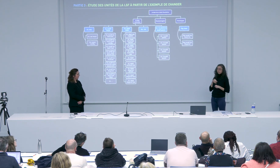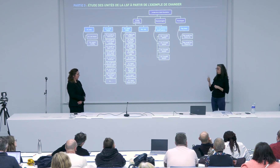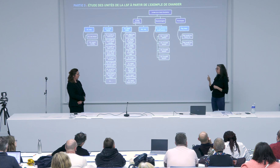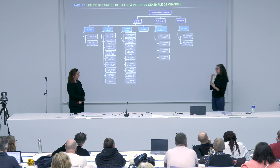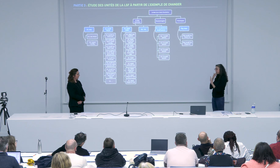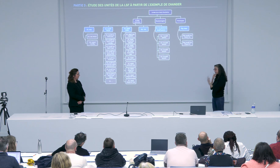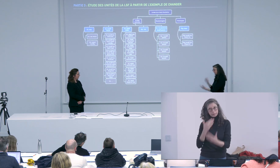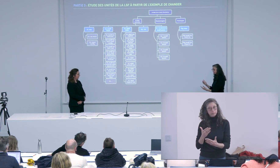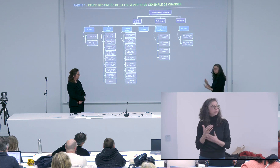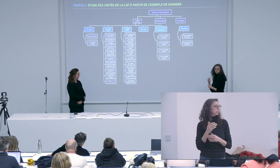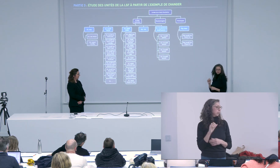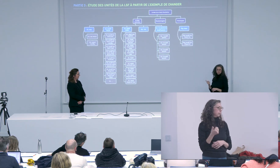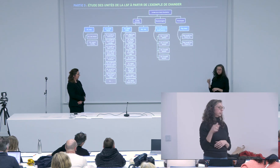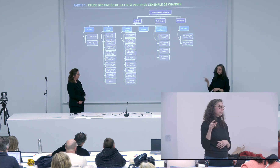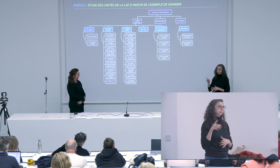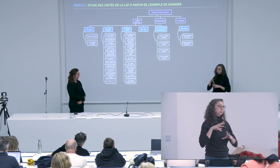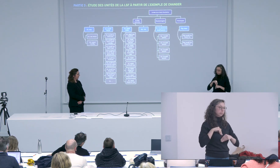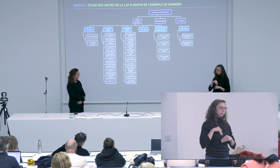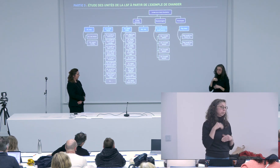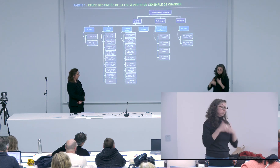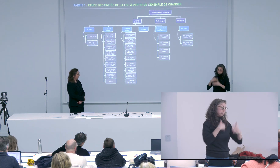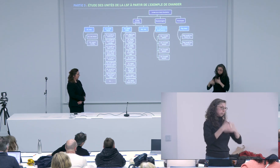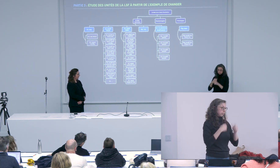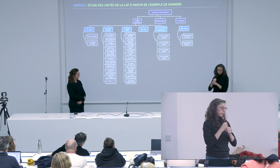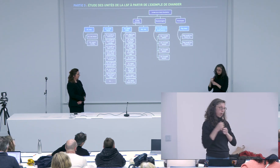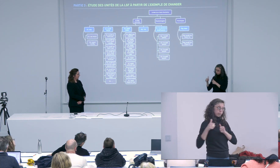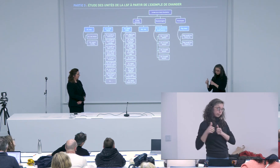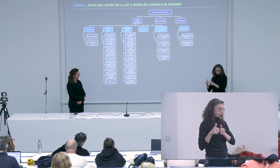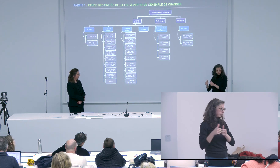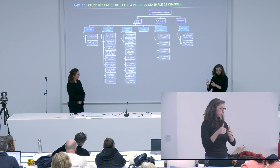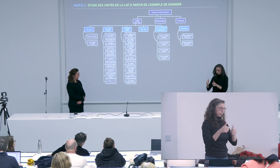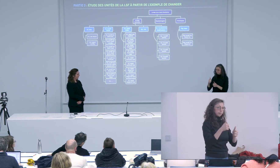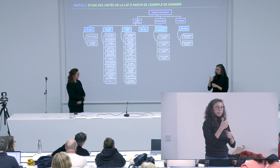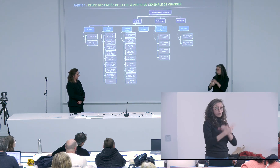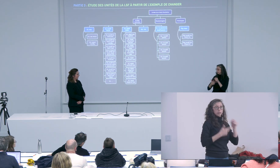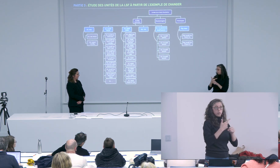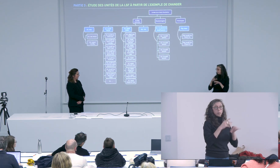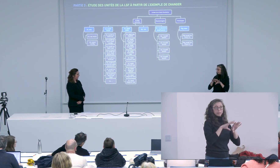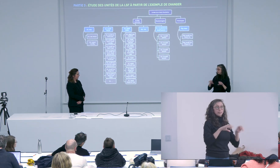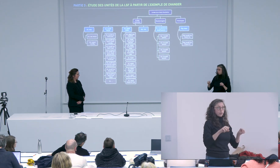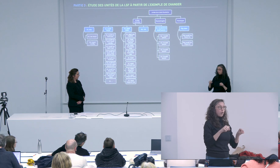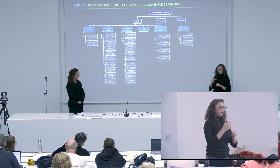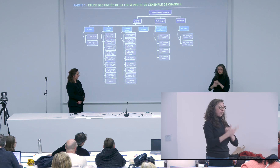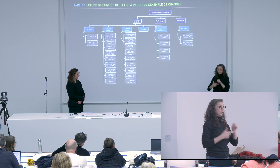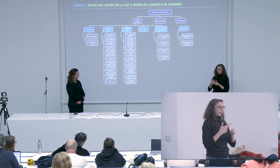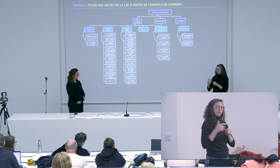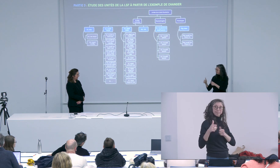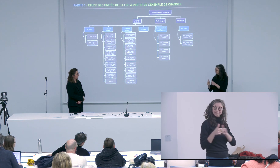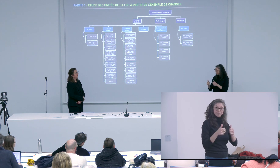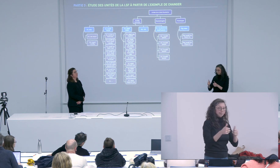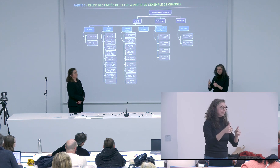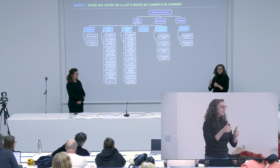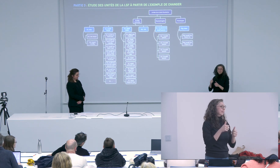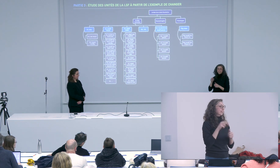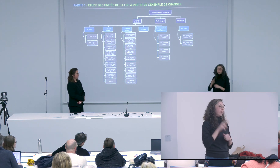nous nous sommes rencontrés je lui ai posé la question elle a accepté donc tout d'abord merci pour cela et depuis nous avons travaillé ensemble donc trois